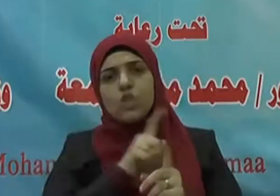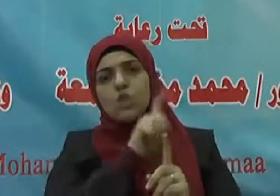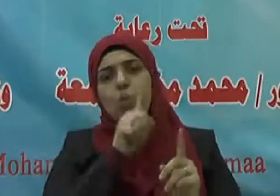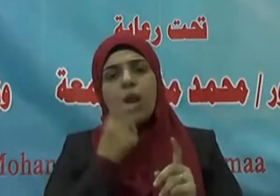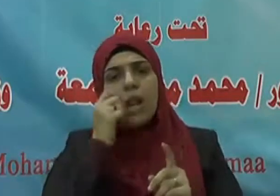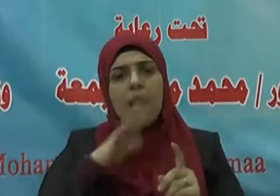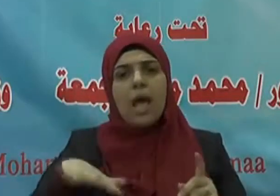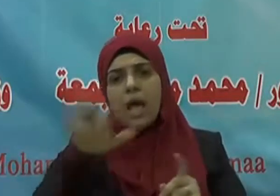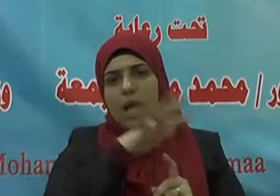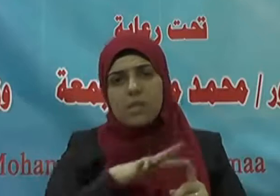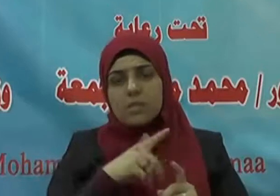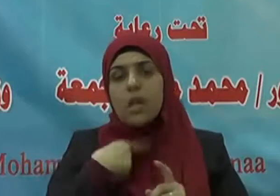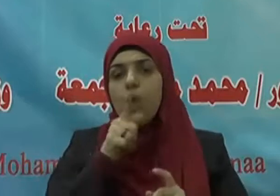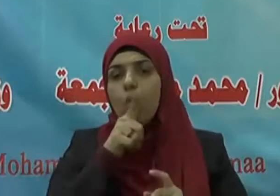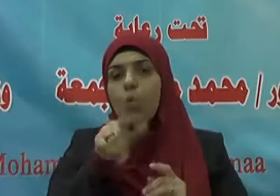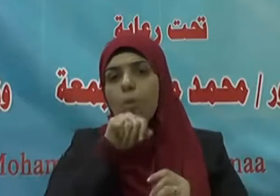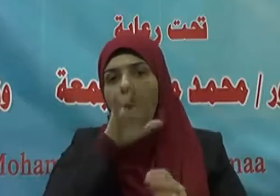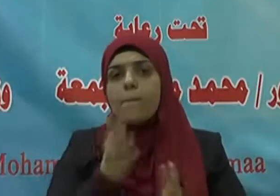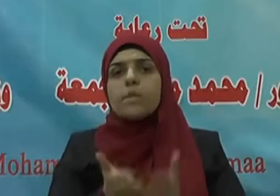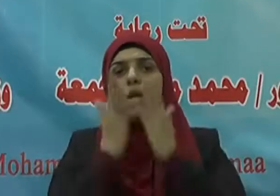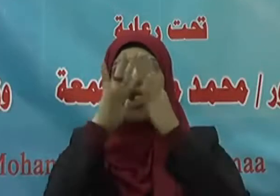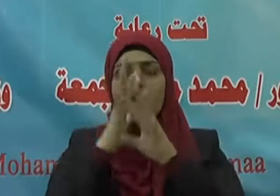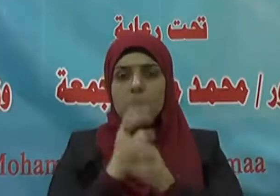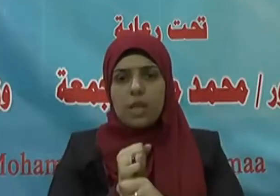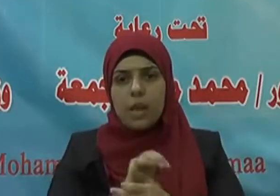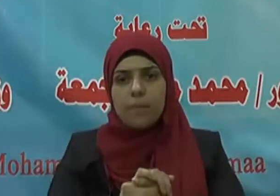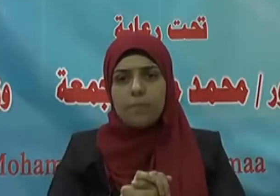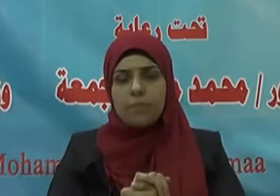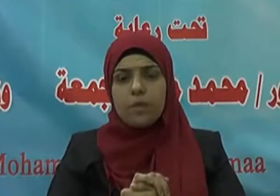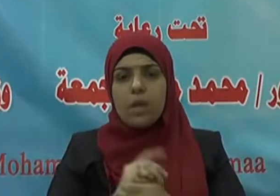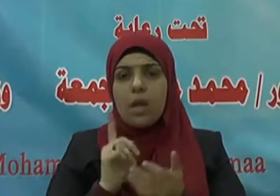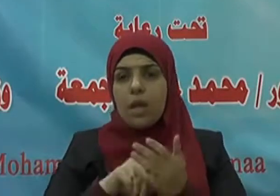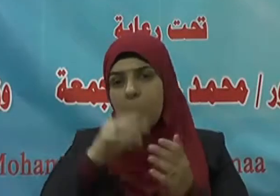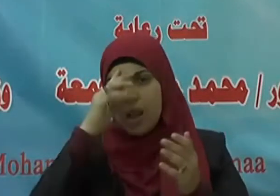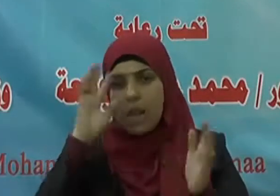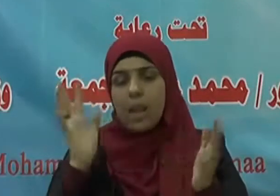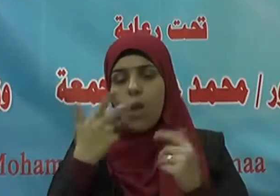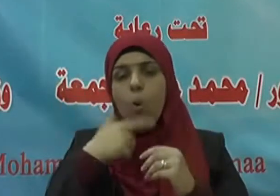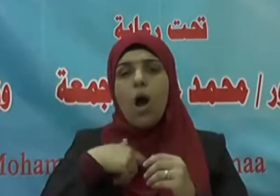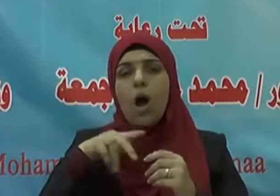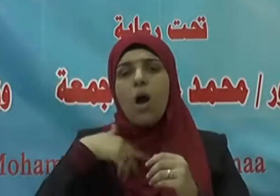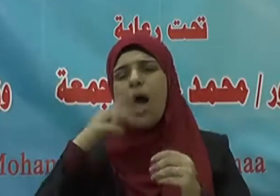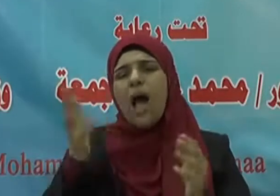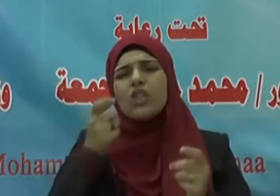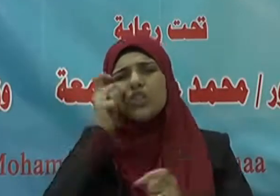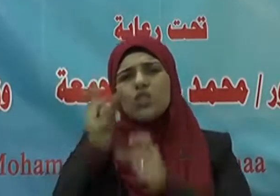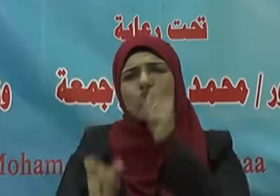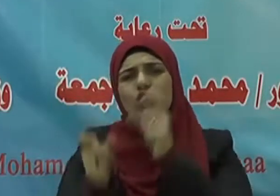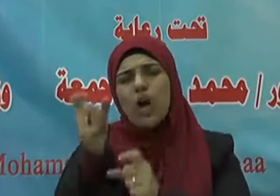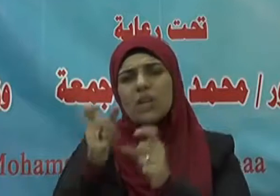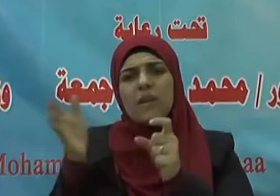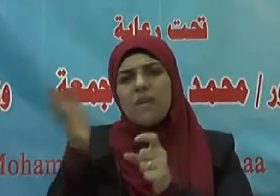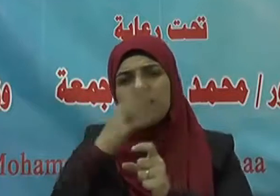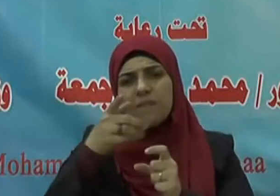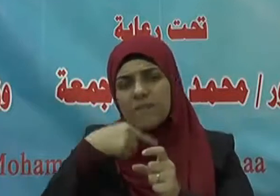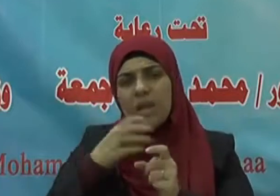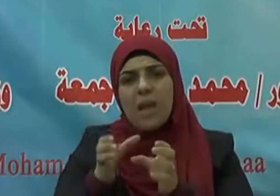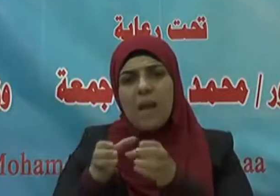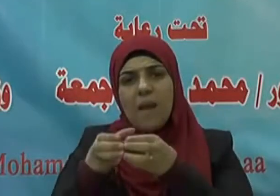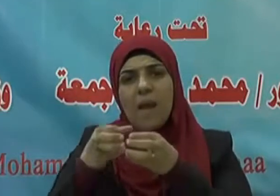يقول صلى الله عليه وسلم لأن يحتطب أحدكم